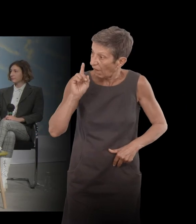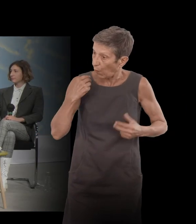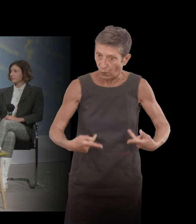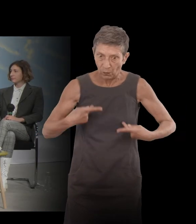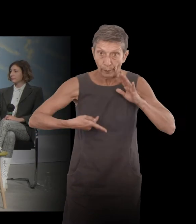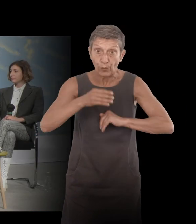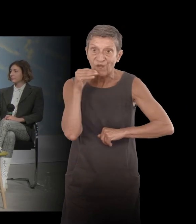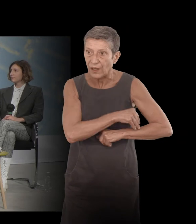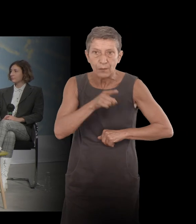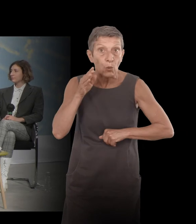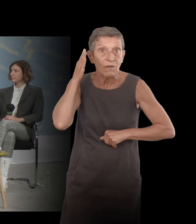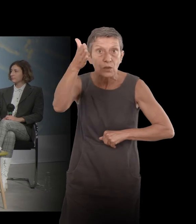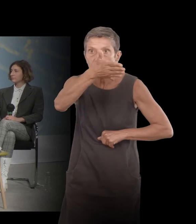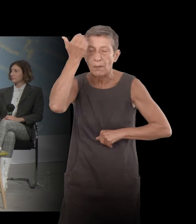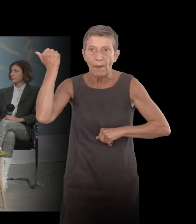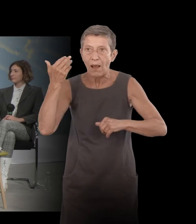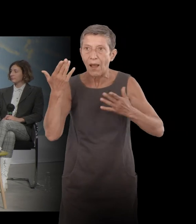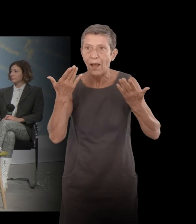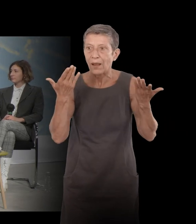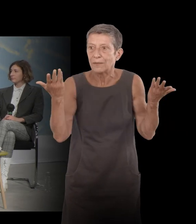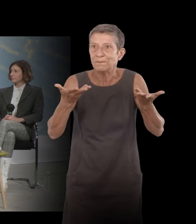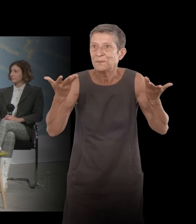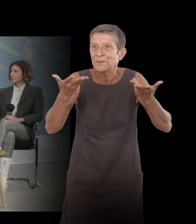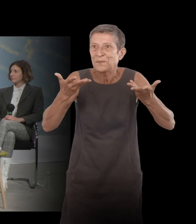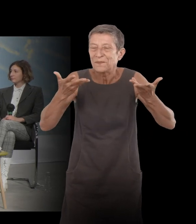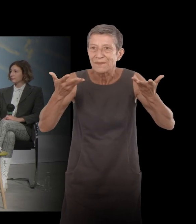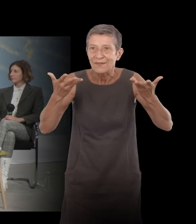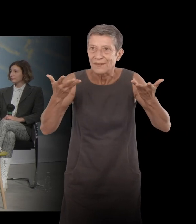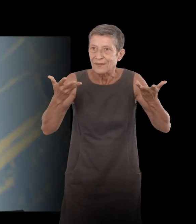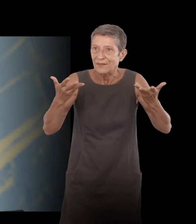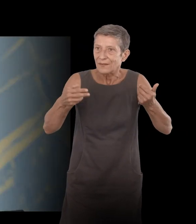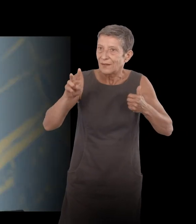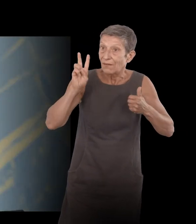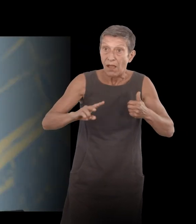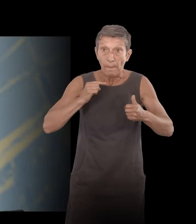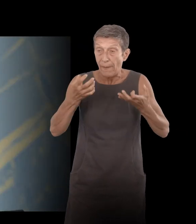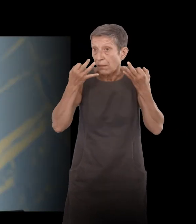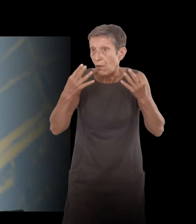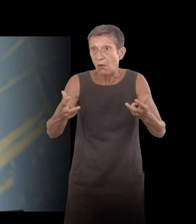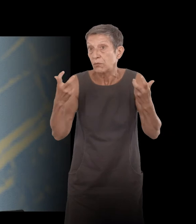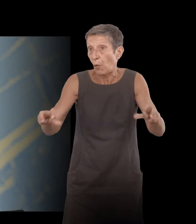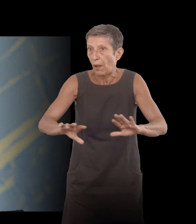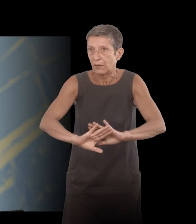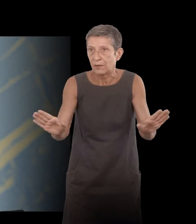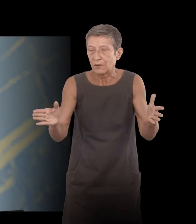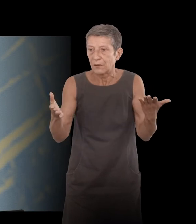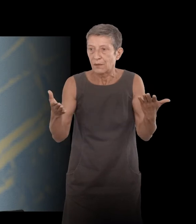en suspens, alors on ne veut pas perdre de nouveau son temps à faire ce type d'exercice,